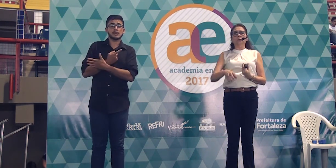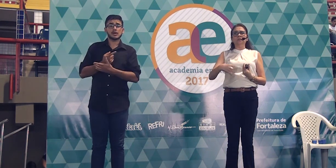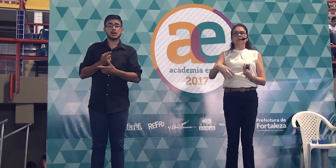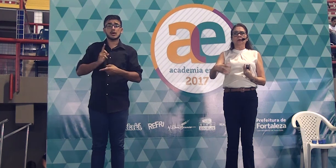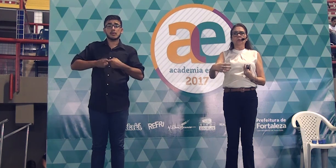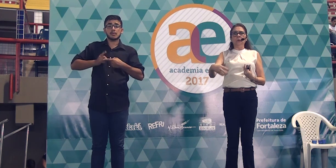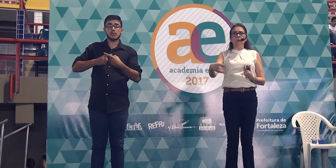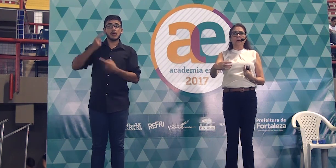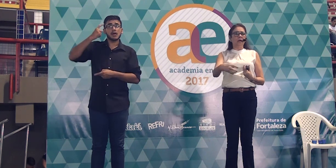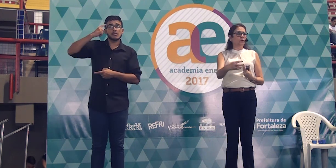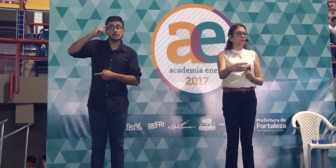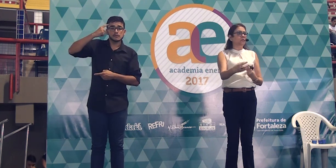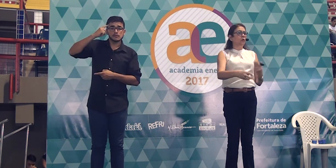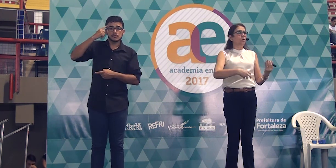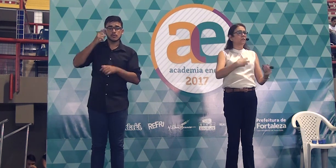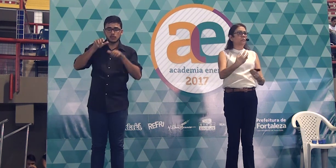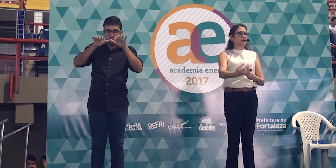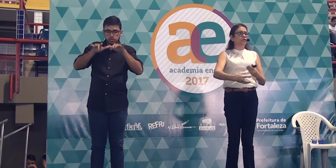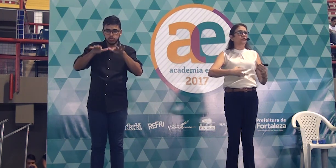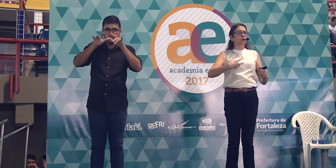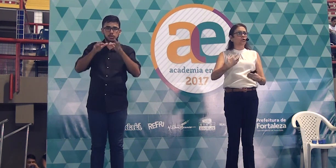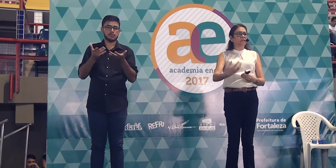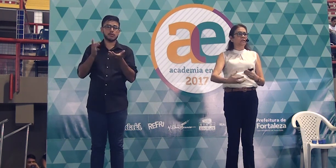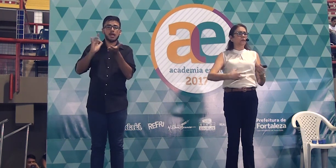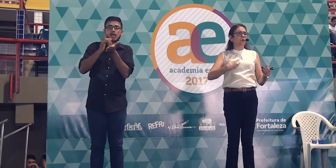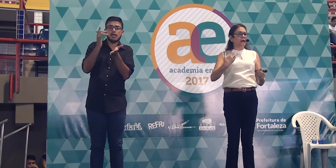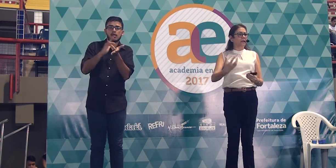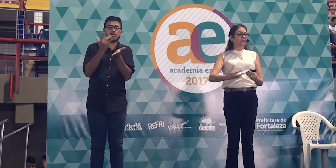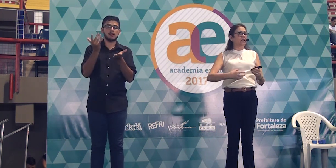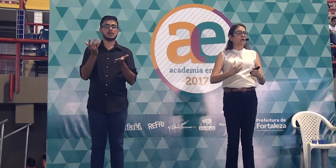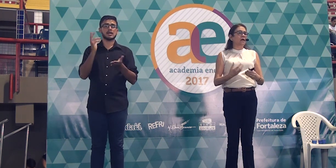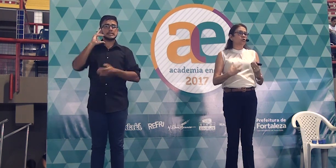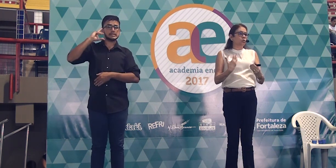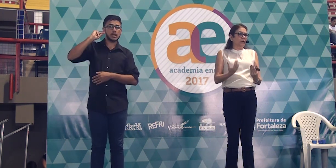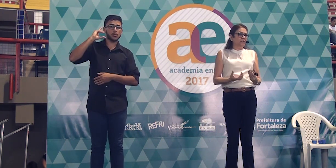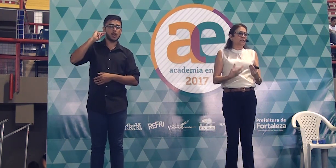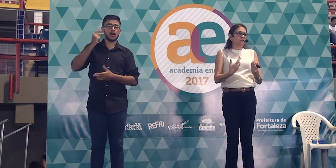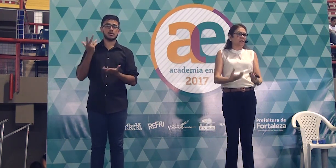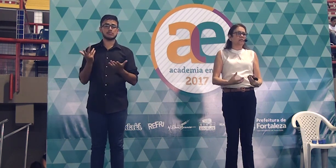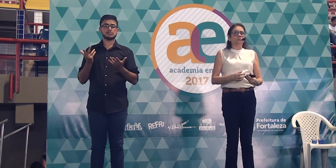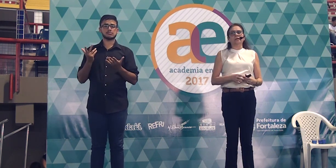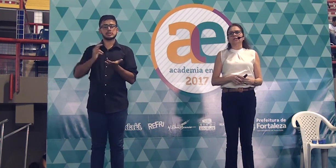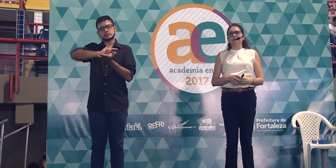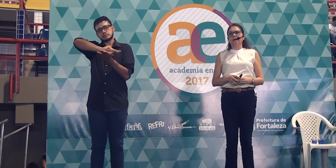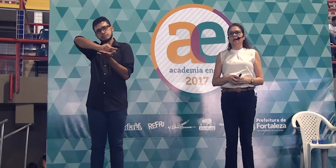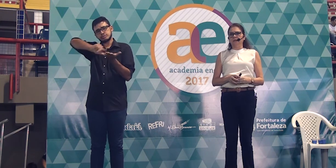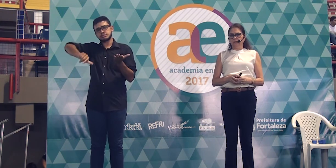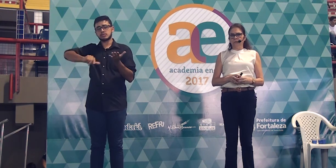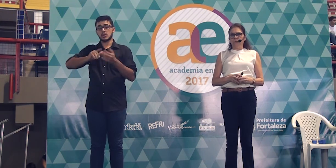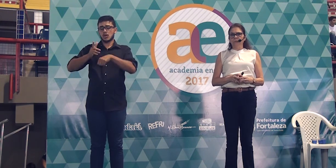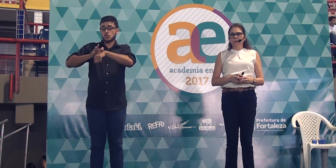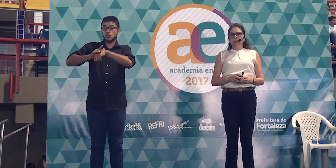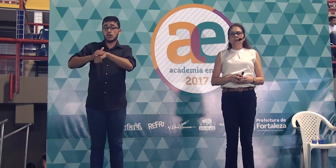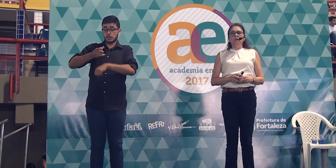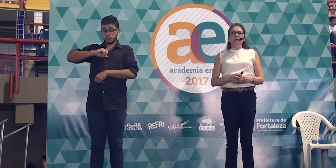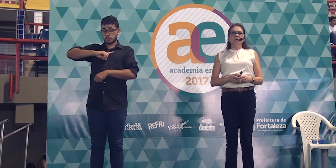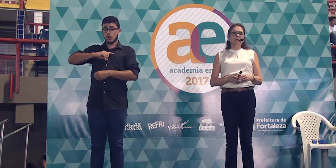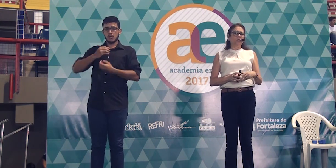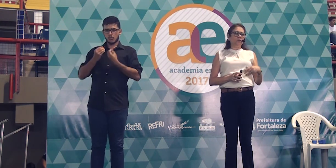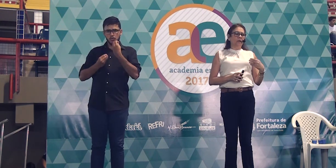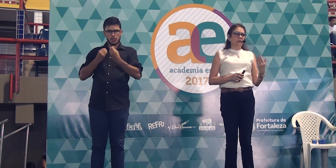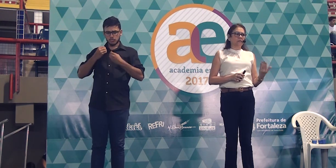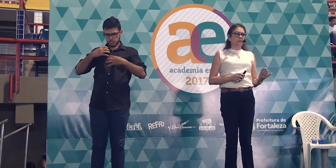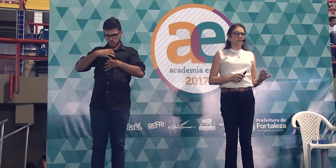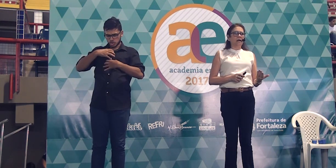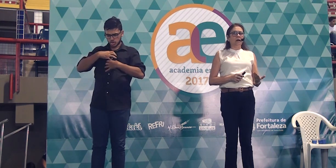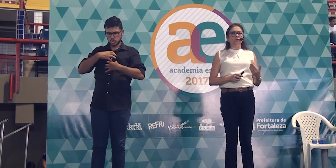compulsão por meios como smartphones, celulares, as doenças que isso já está acarretando. E